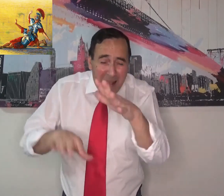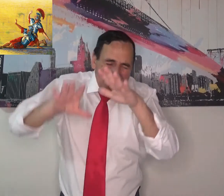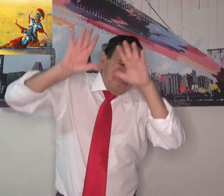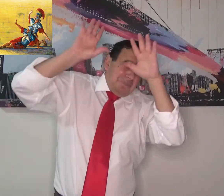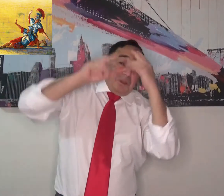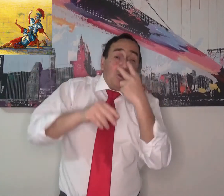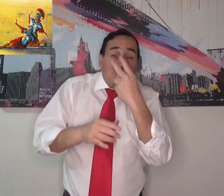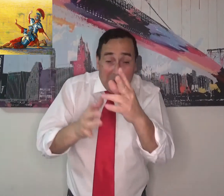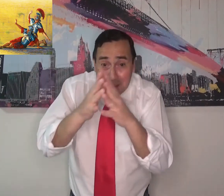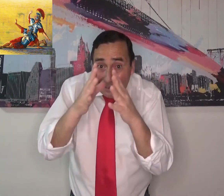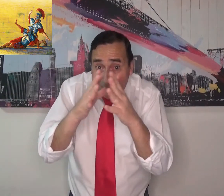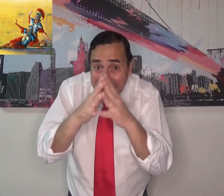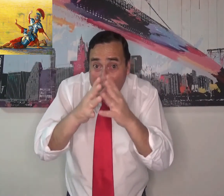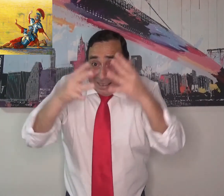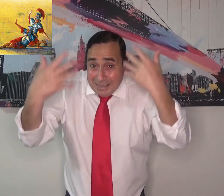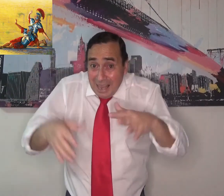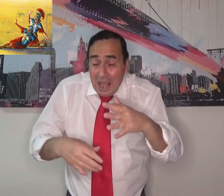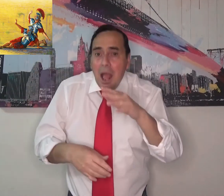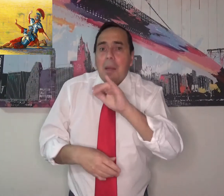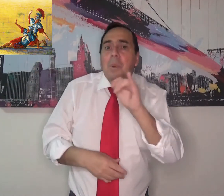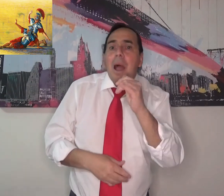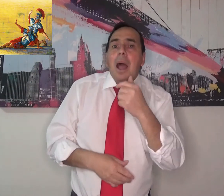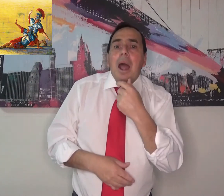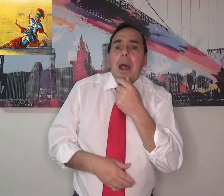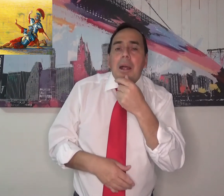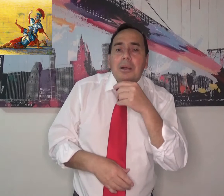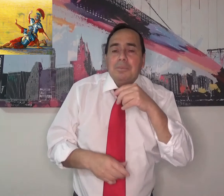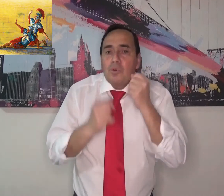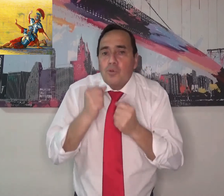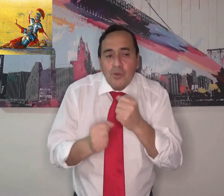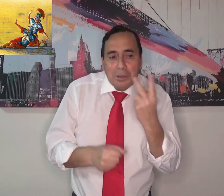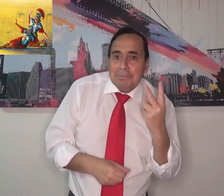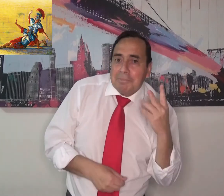soldados que vieron eso quedaron maravillados y cayeron desmayados.